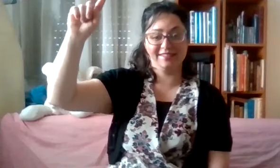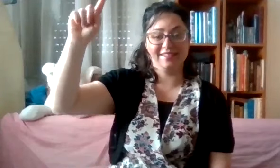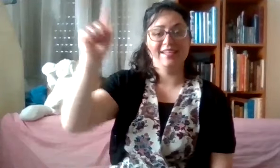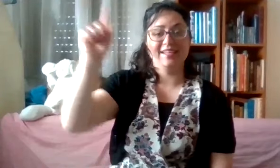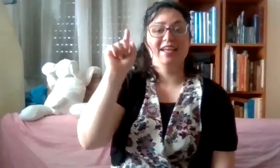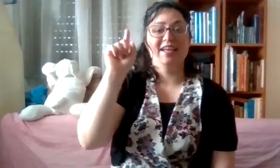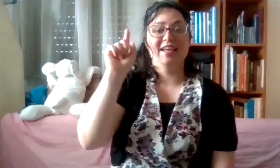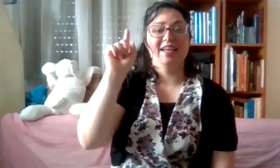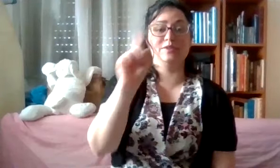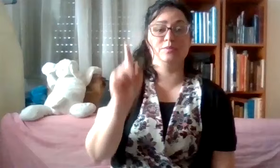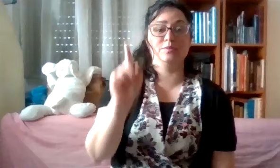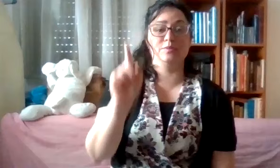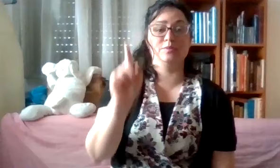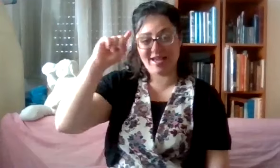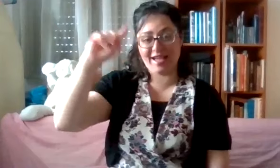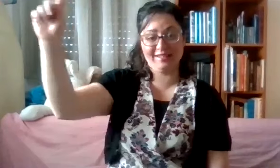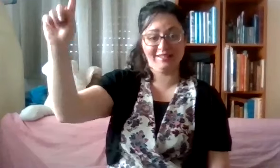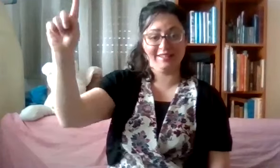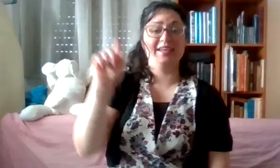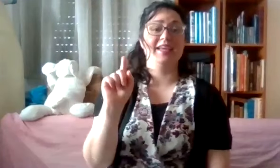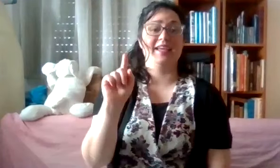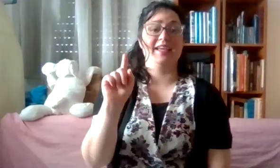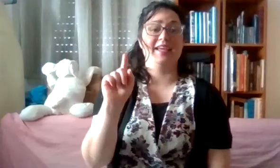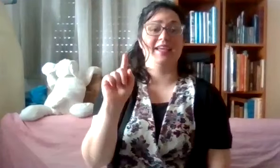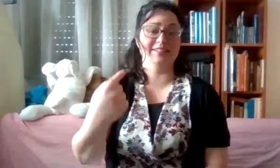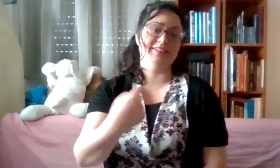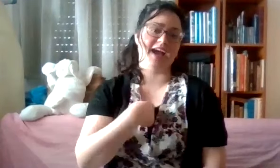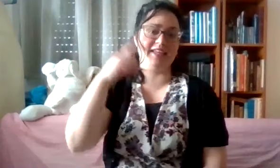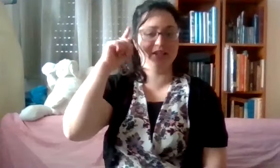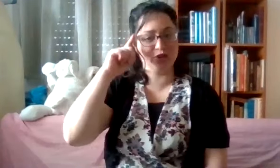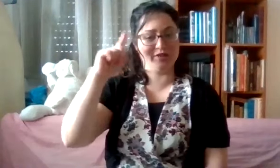אחד. מי... יודע. אחד. אני... יודע.